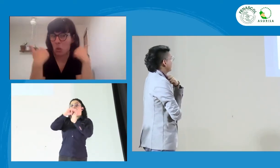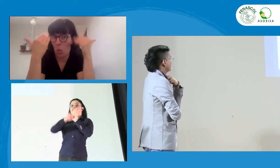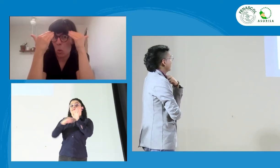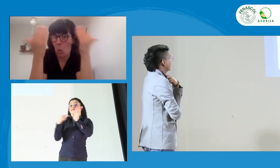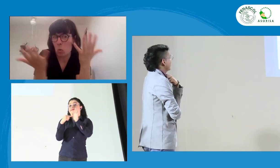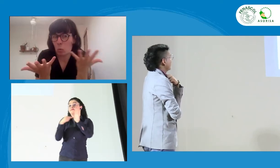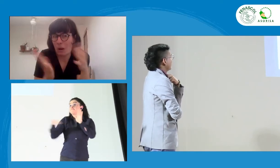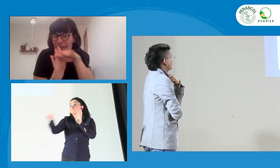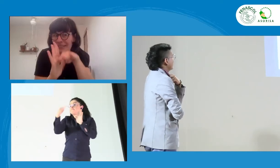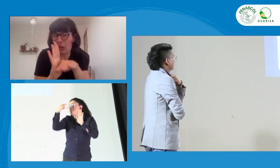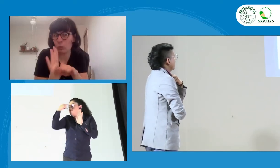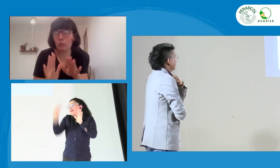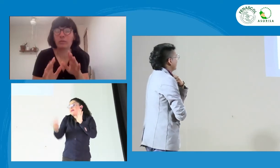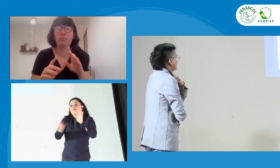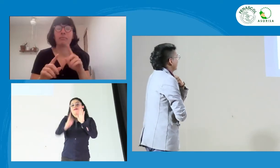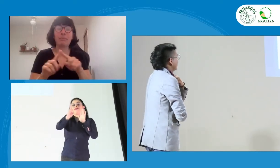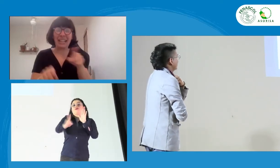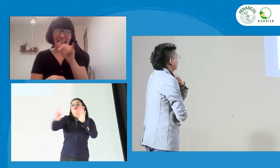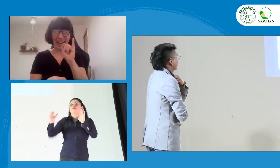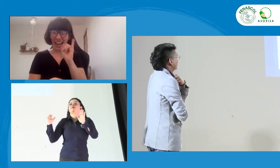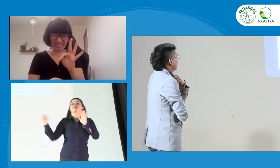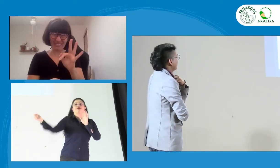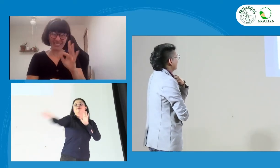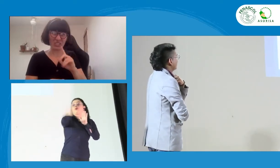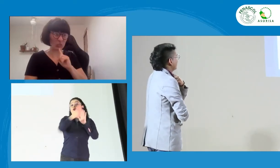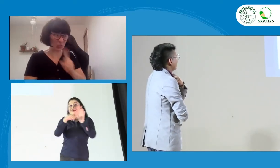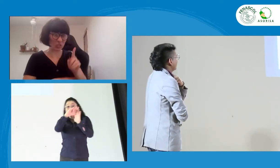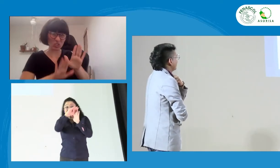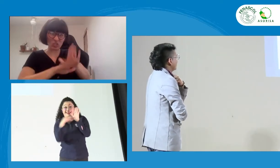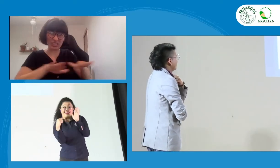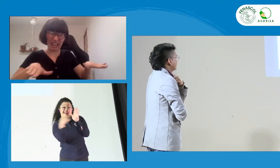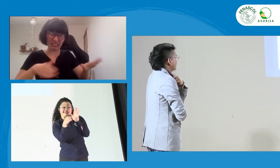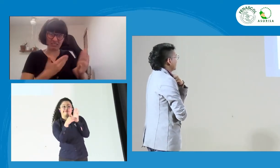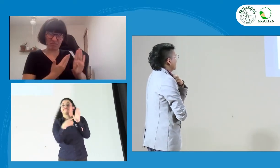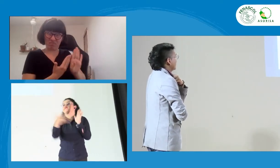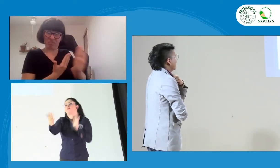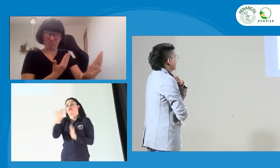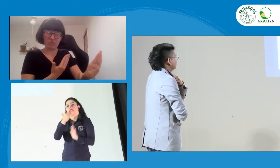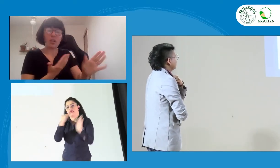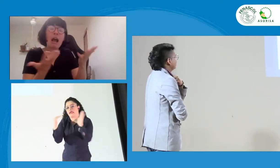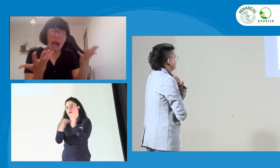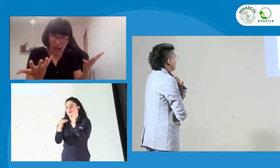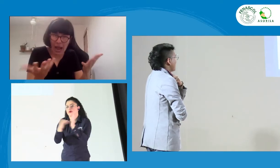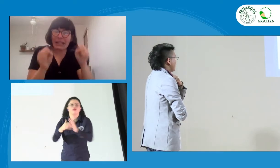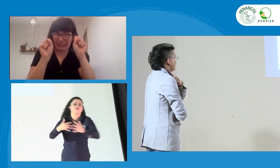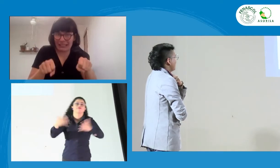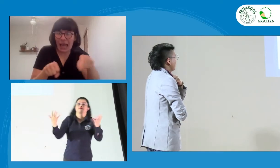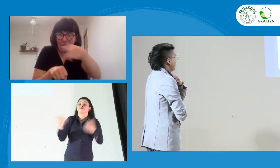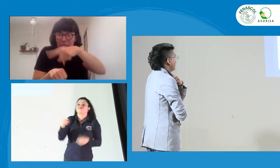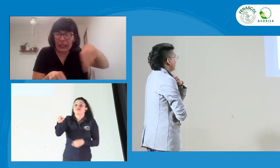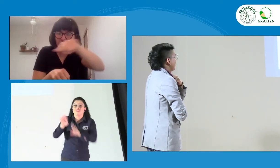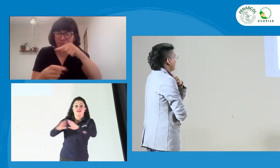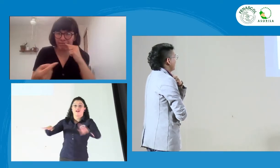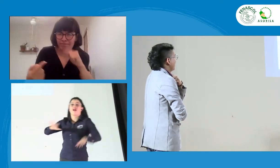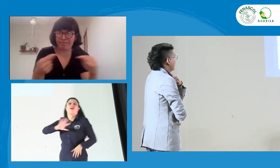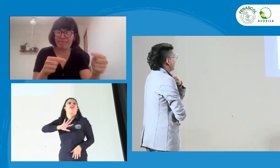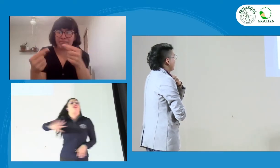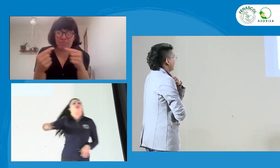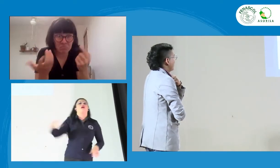mucho de los estatutos o de los programas que tengan ustedes allá. Si los niños se dejan de lado, pues, en